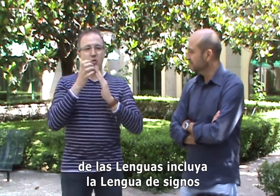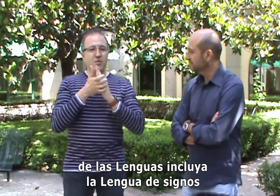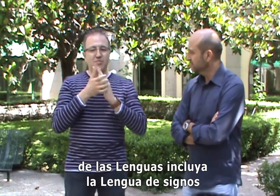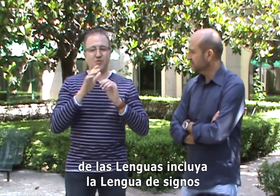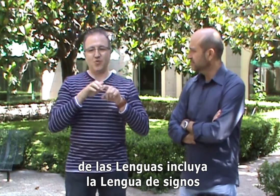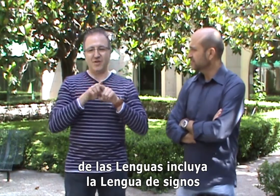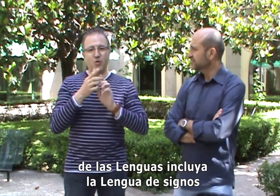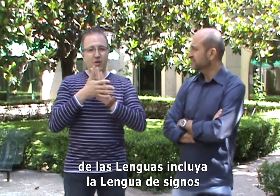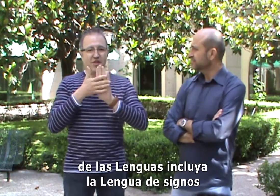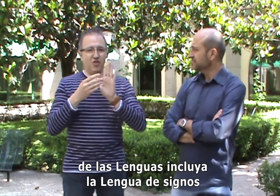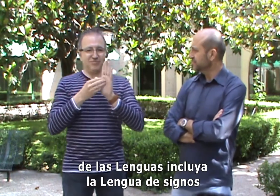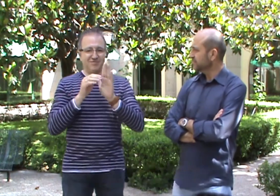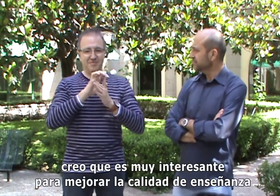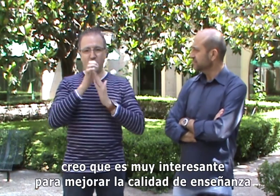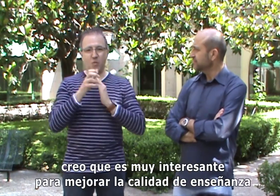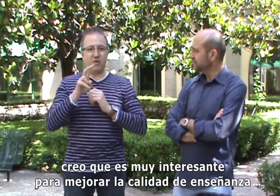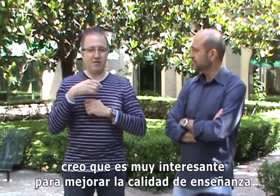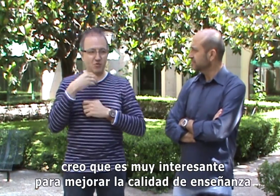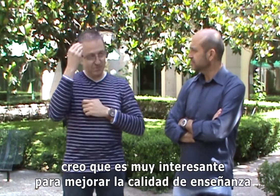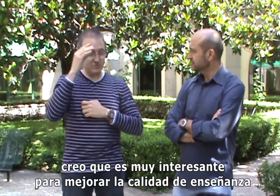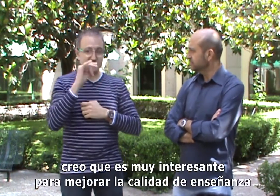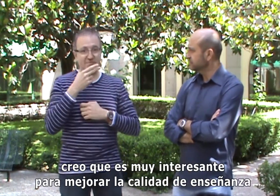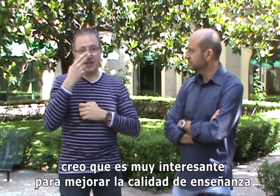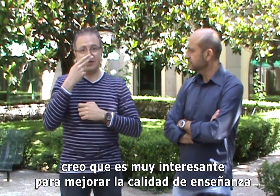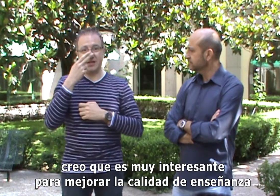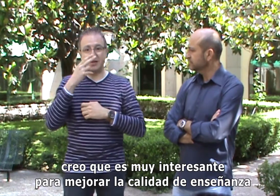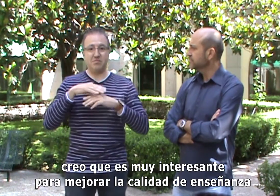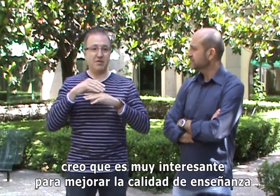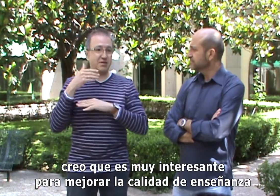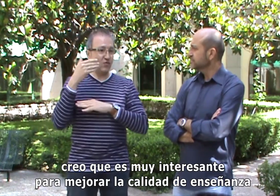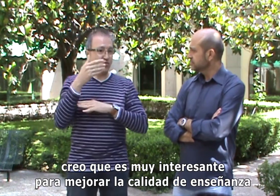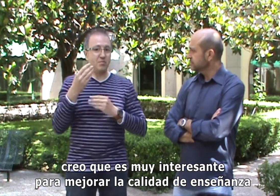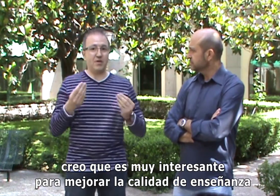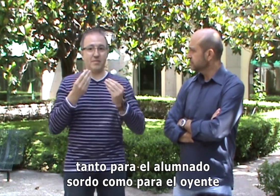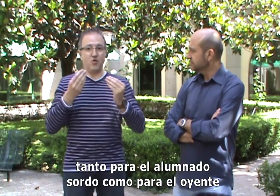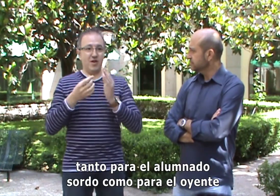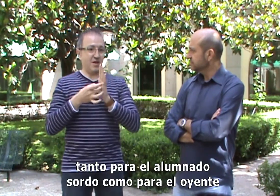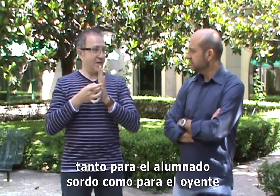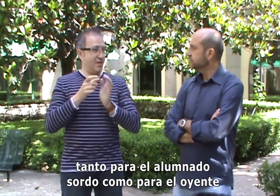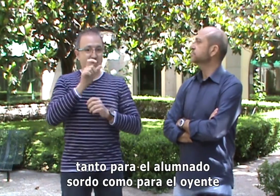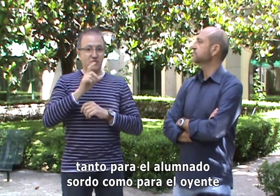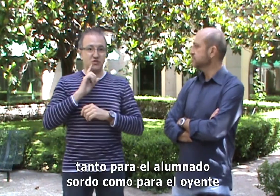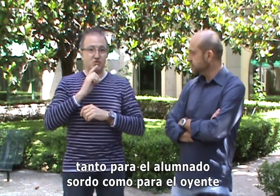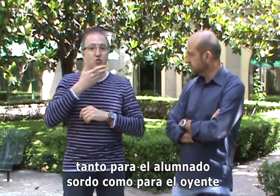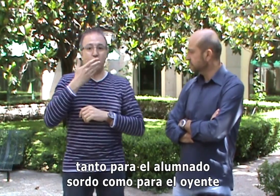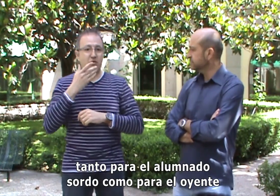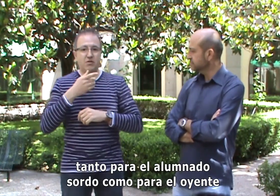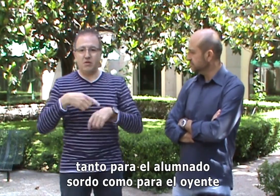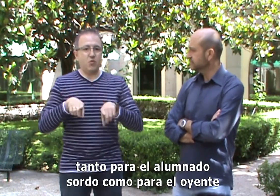incluya a la lengua de signos creo que es muy interesante para mejorar la calidad de enseñanza tanto para el alumnado sordo como para el